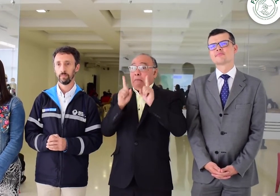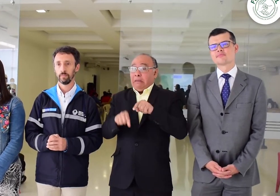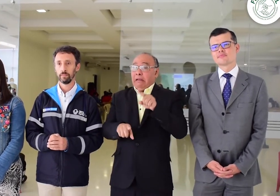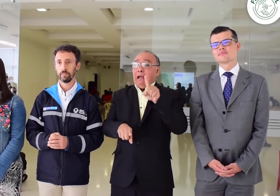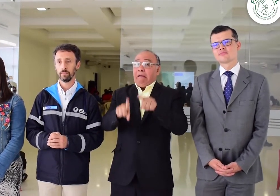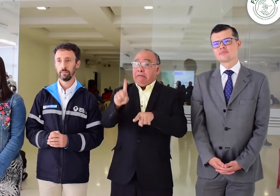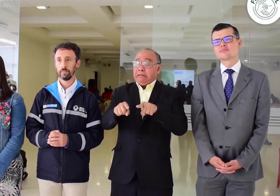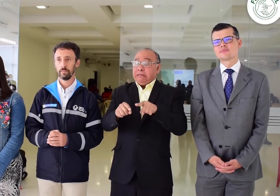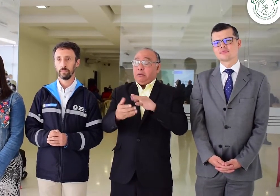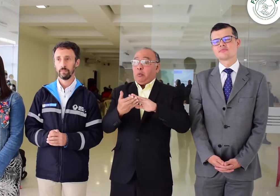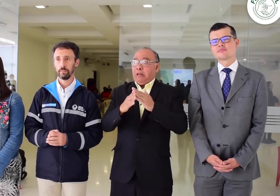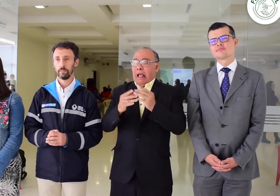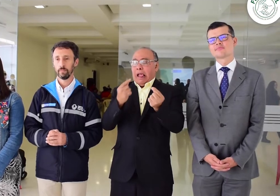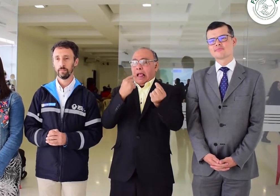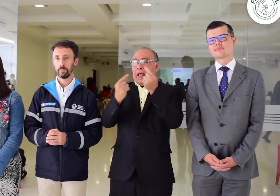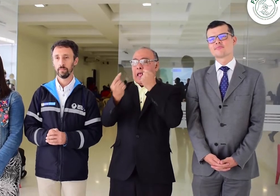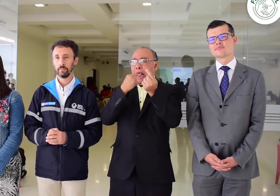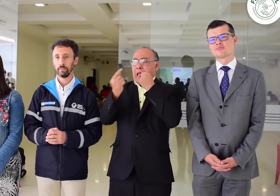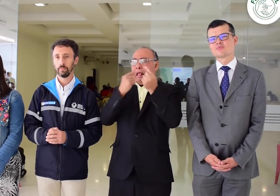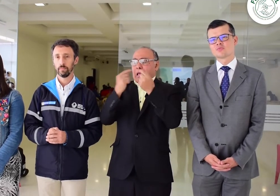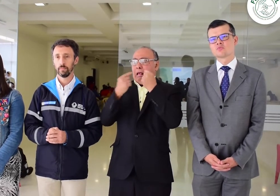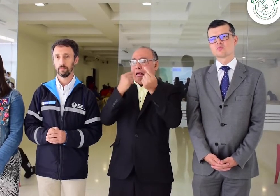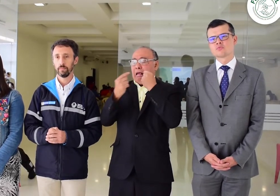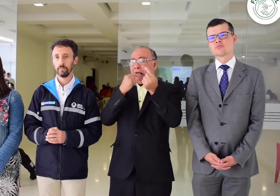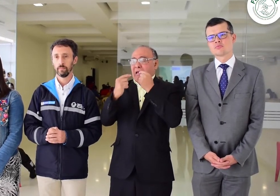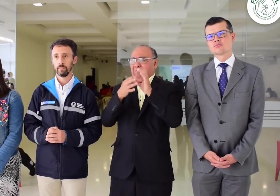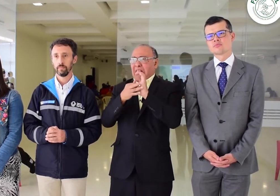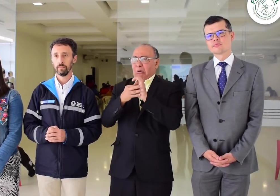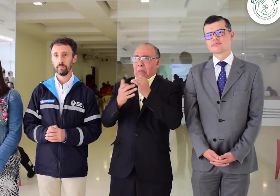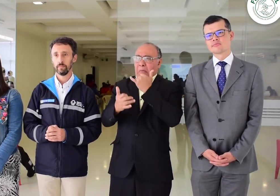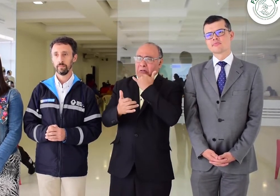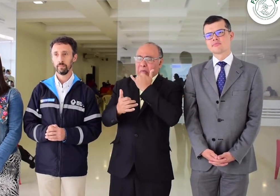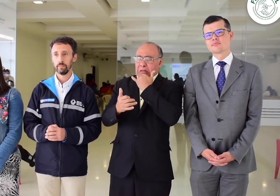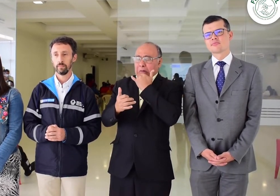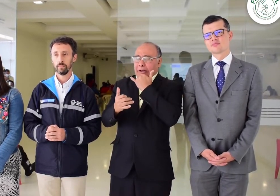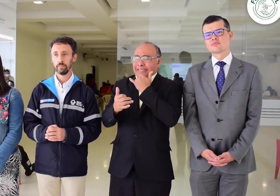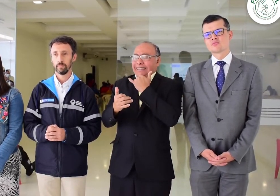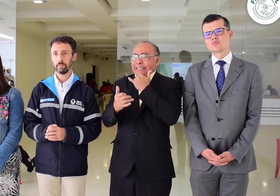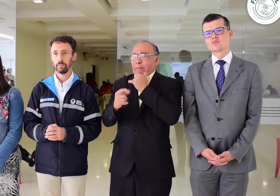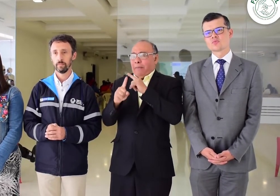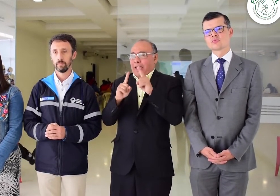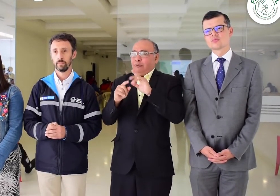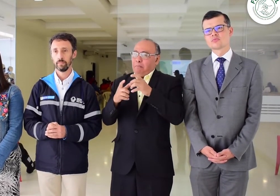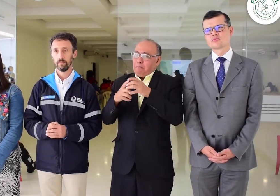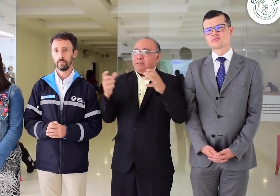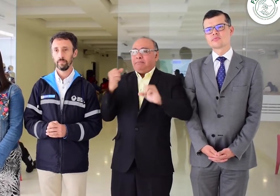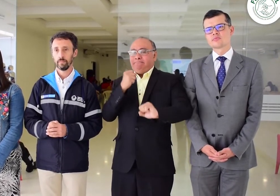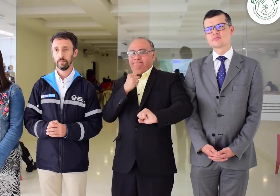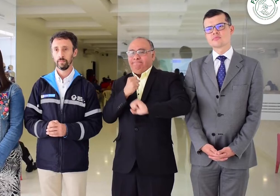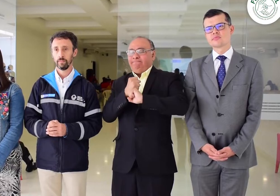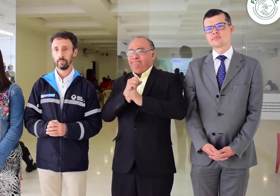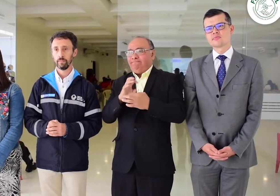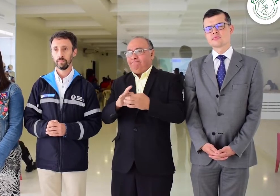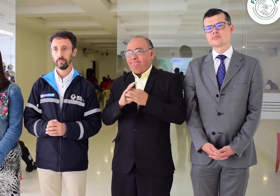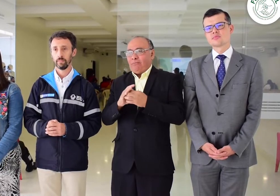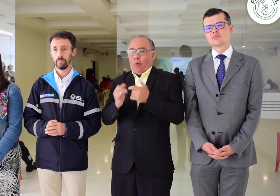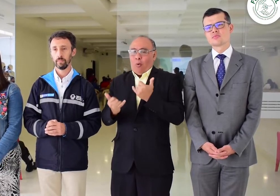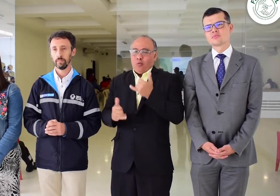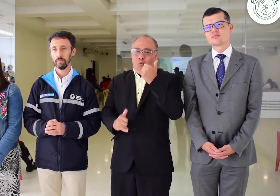gracias a todas y todos por ese apoyo que nos dieron. Recibimos críticas durante un tiempo, pero les